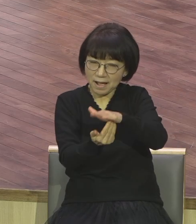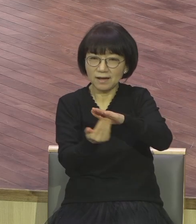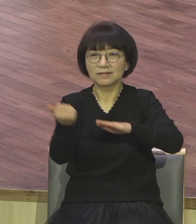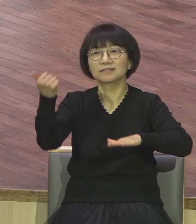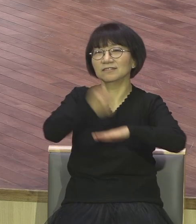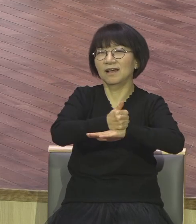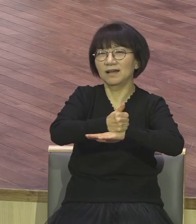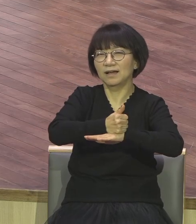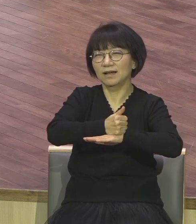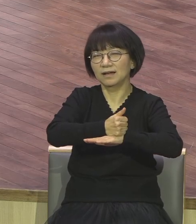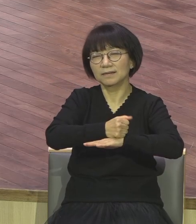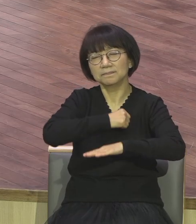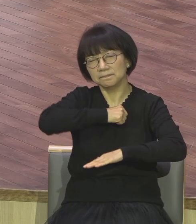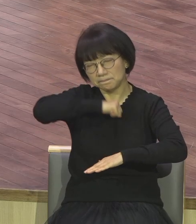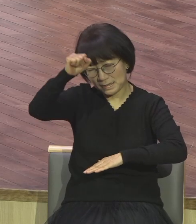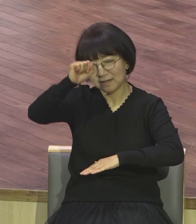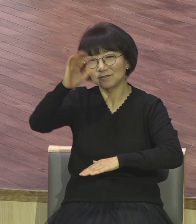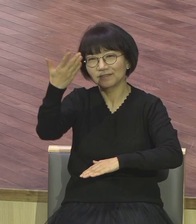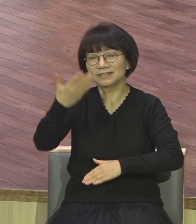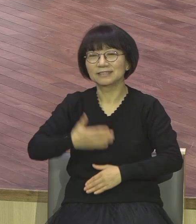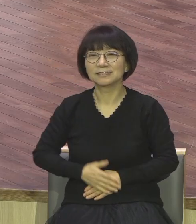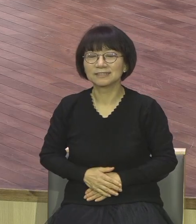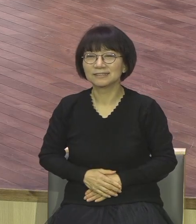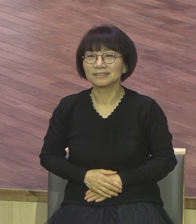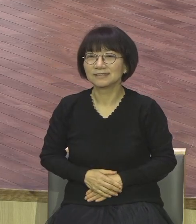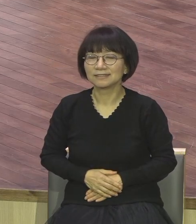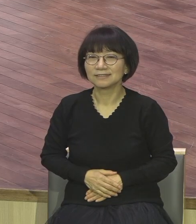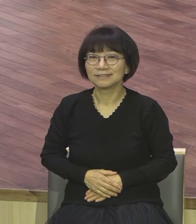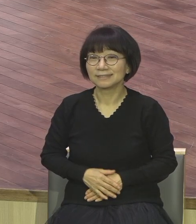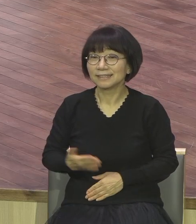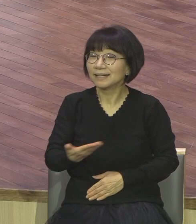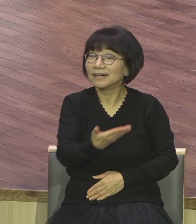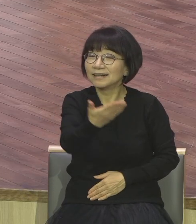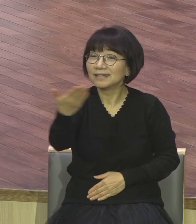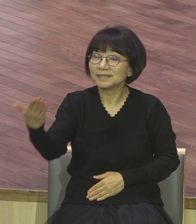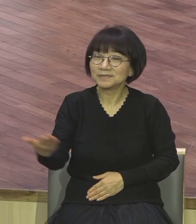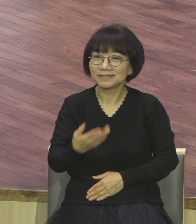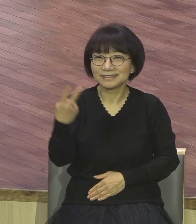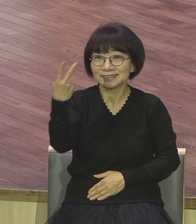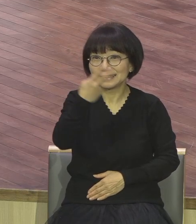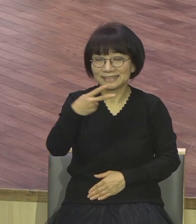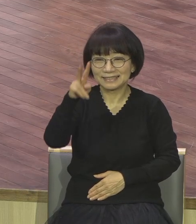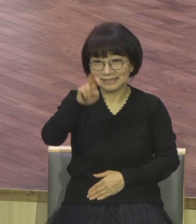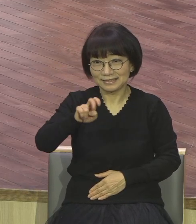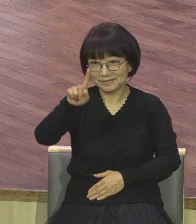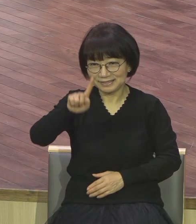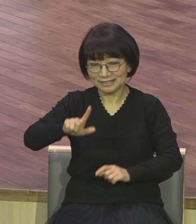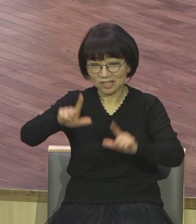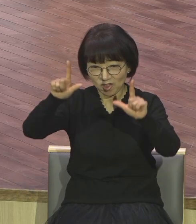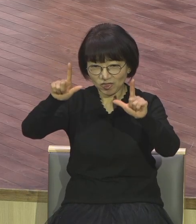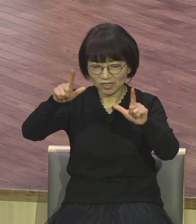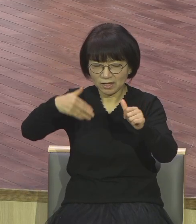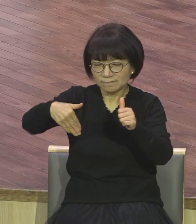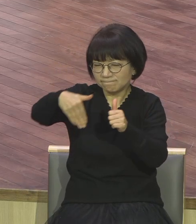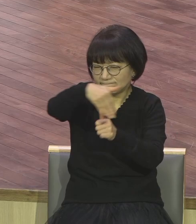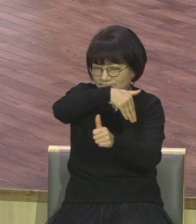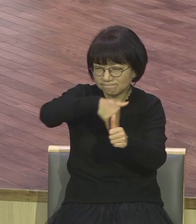연결보는 신도들 2021년 어떤 상황 속에서도 본문